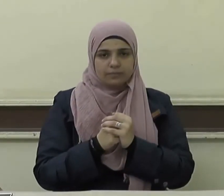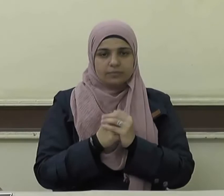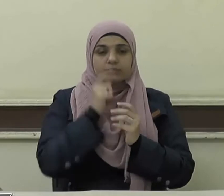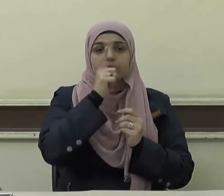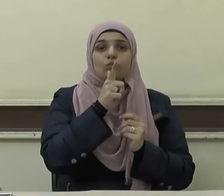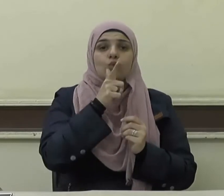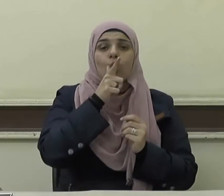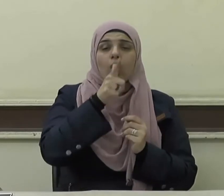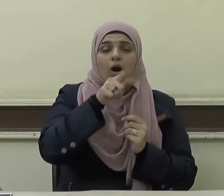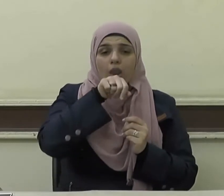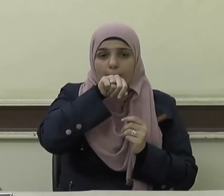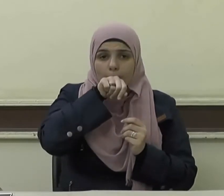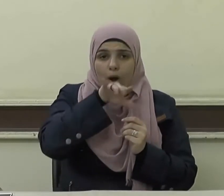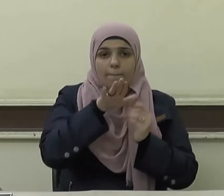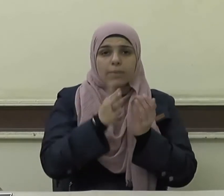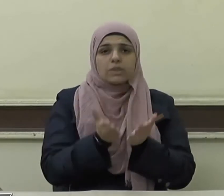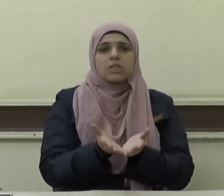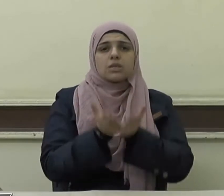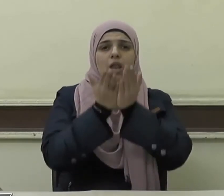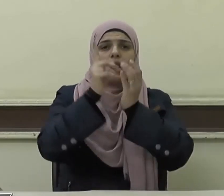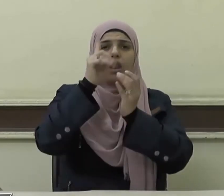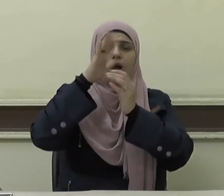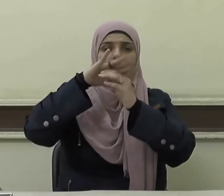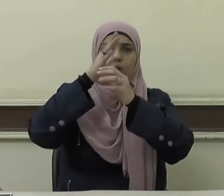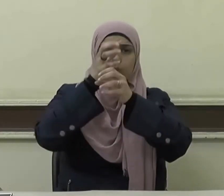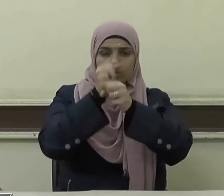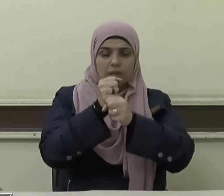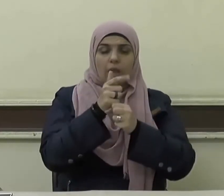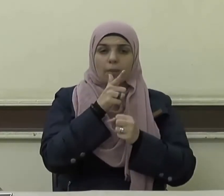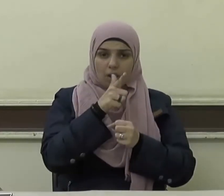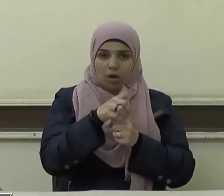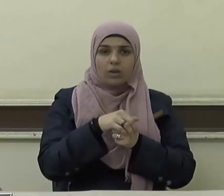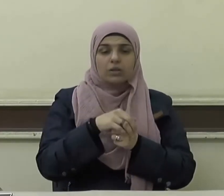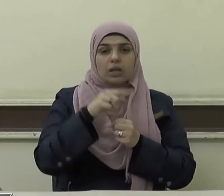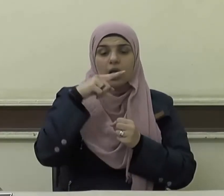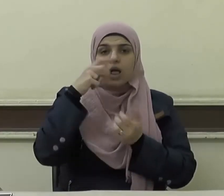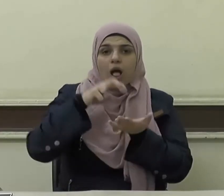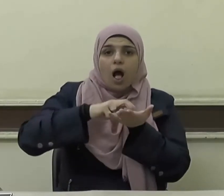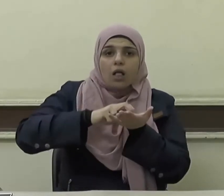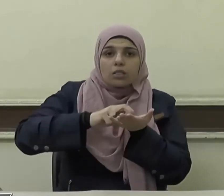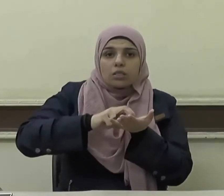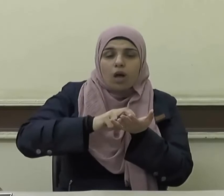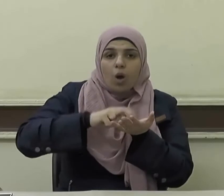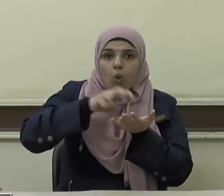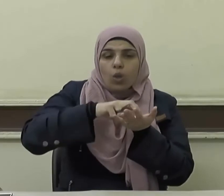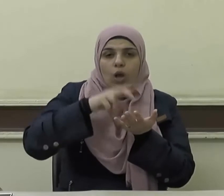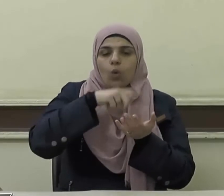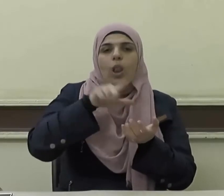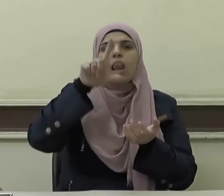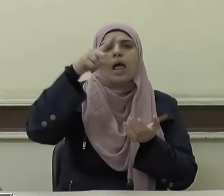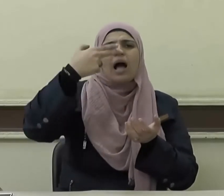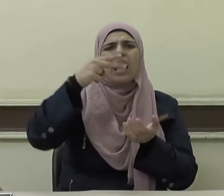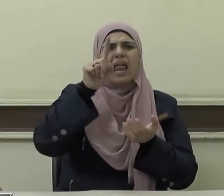وقال صلى الله عليه وسلم اتقوا اللعانين